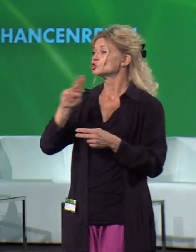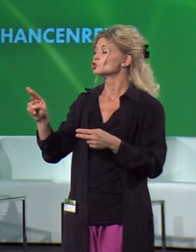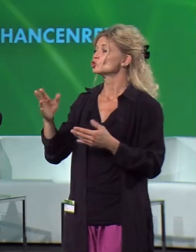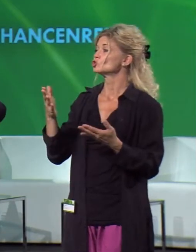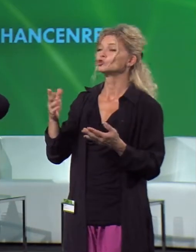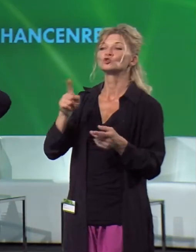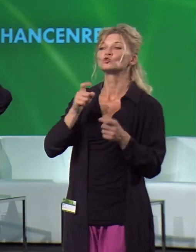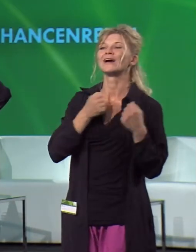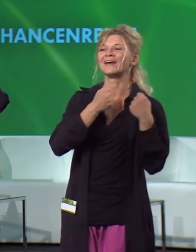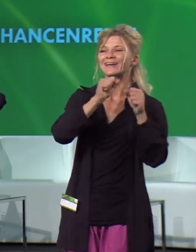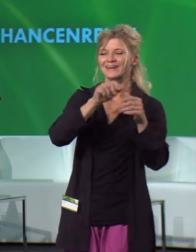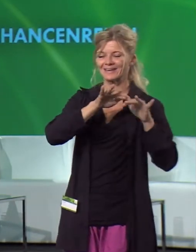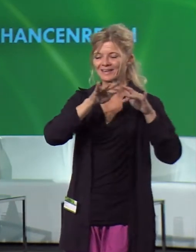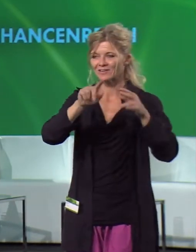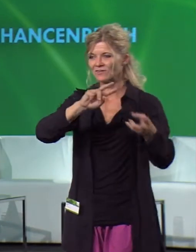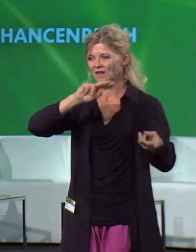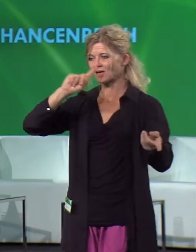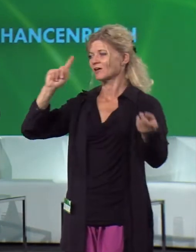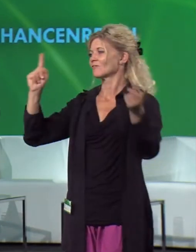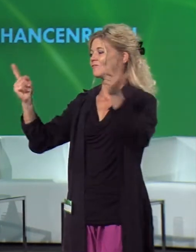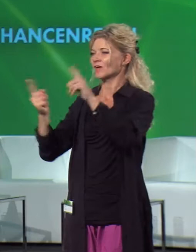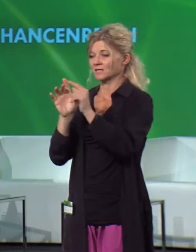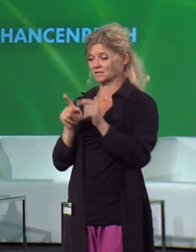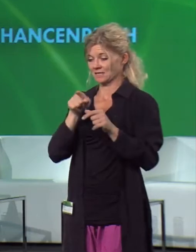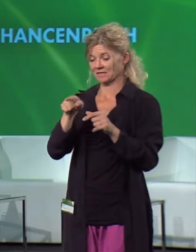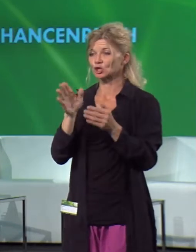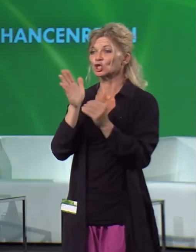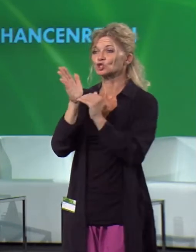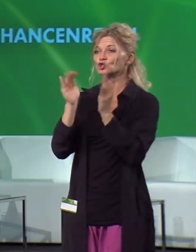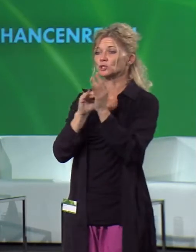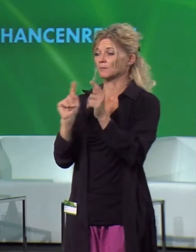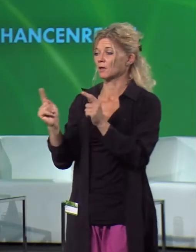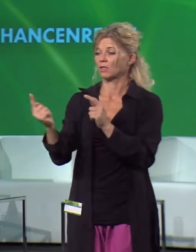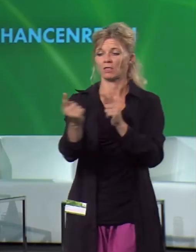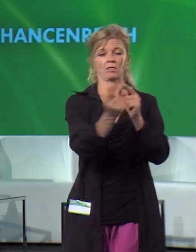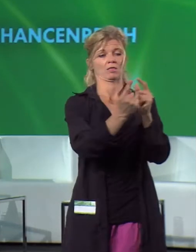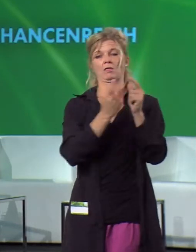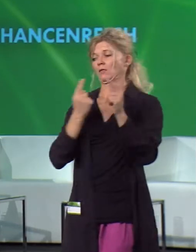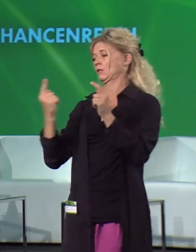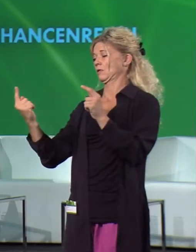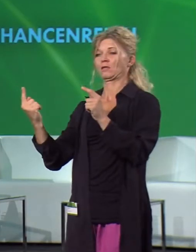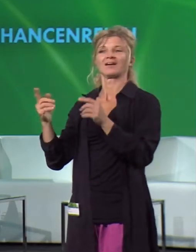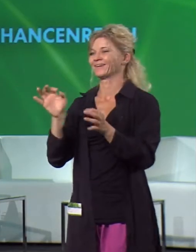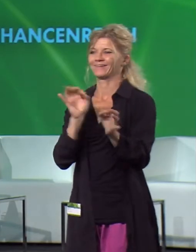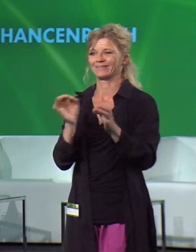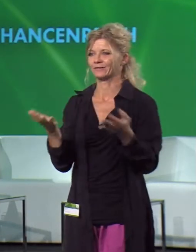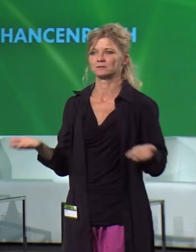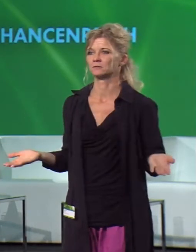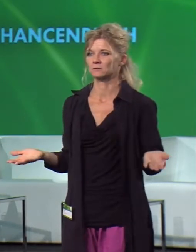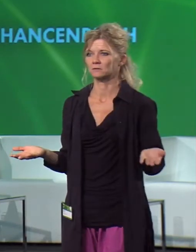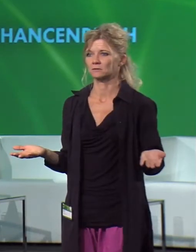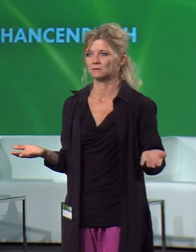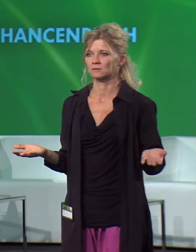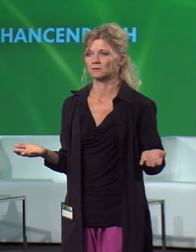auswechseln wollte und durch dieses System schleusen zu wollen, das geht nicht. Oder es macht es sündhaft